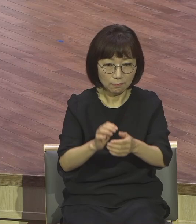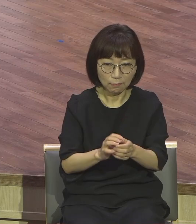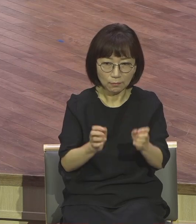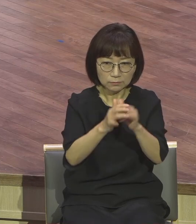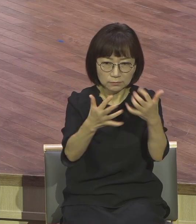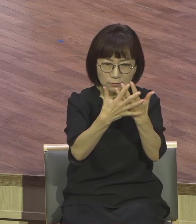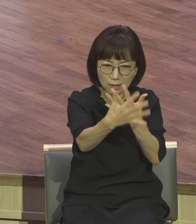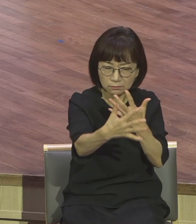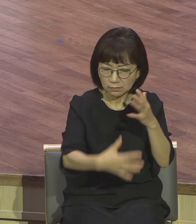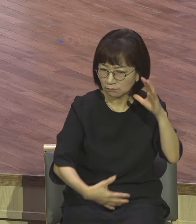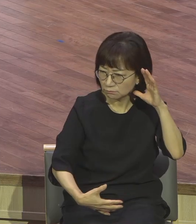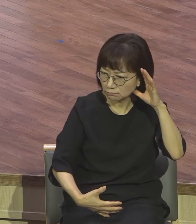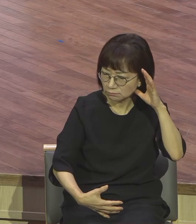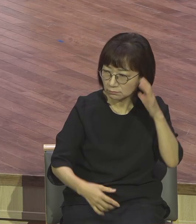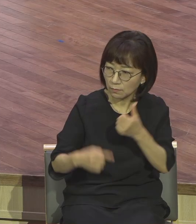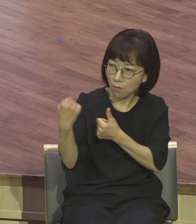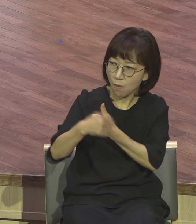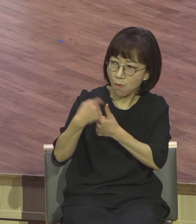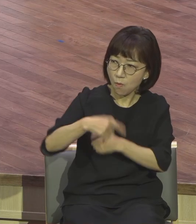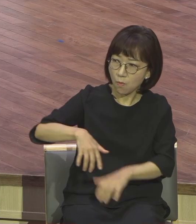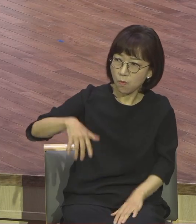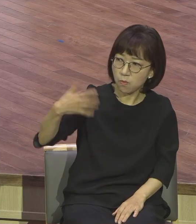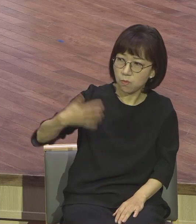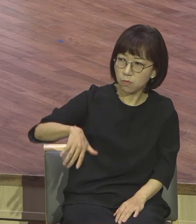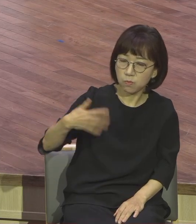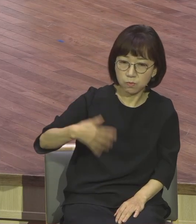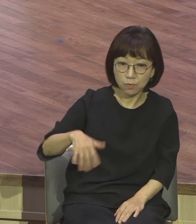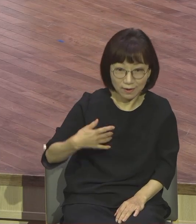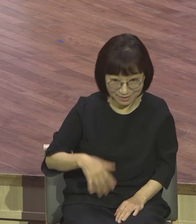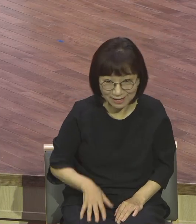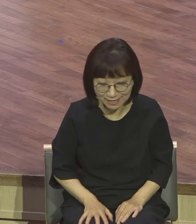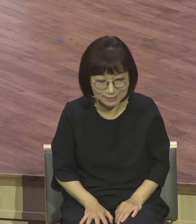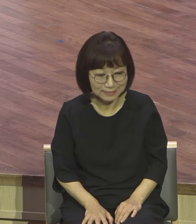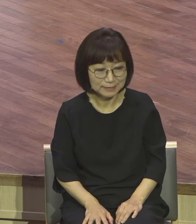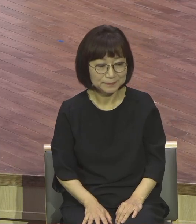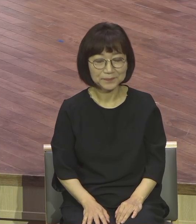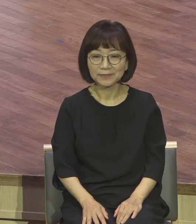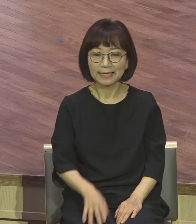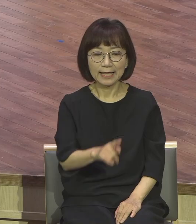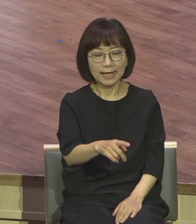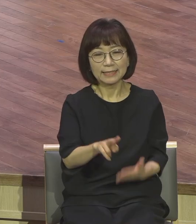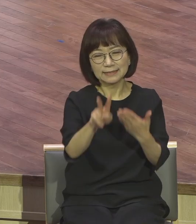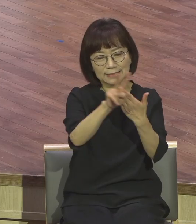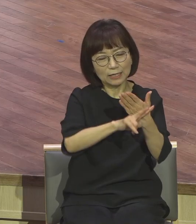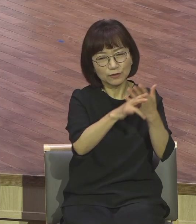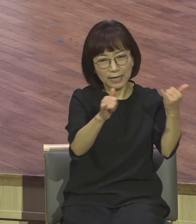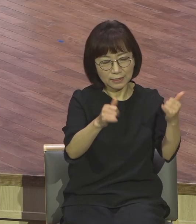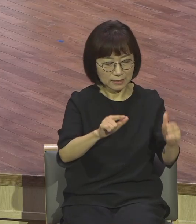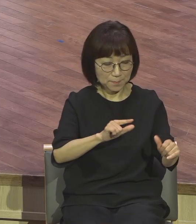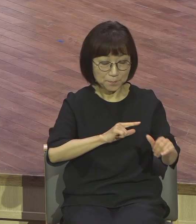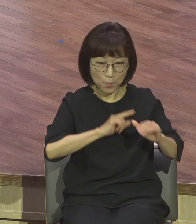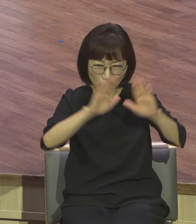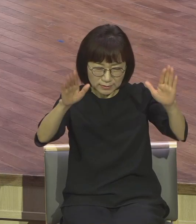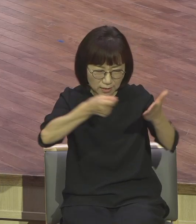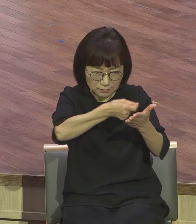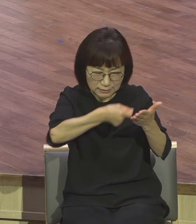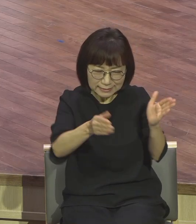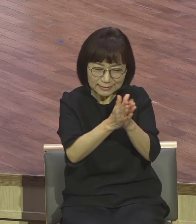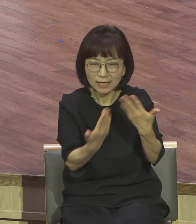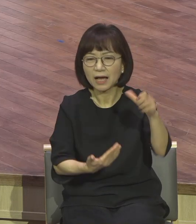놀라더라. 예수님께서 모세 오경만을 믿는 사두개인들의 상황에 맞게 추렉기